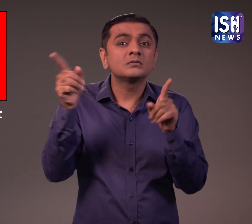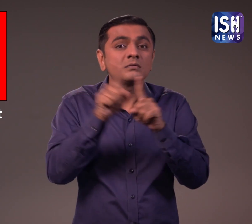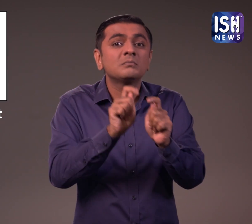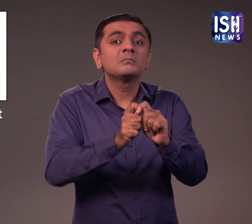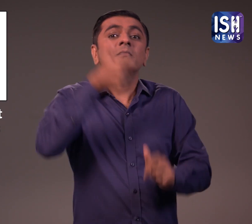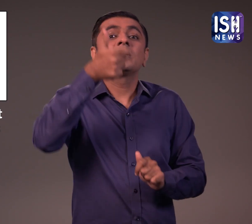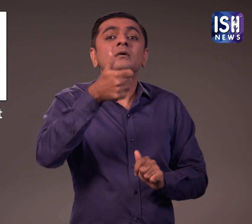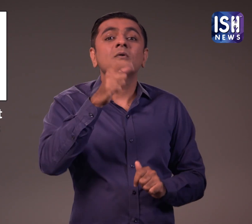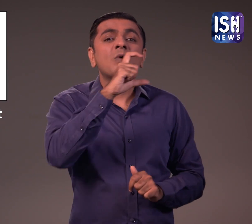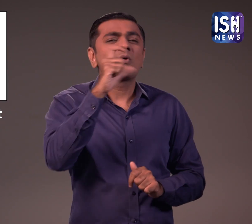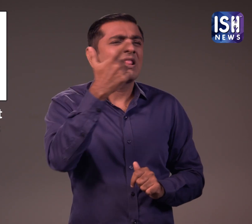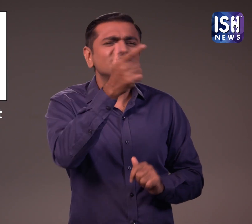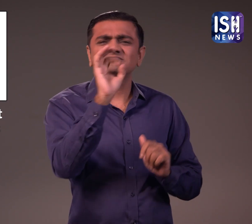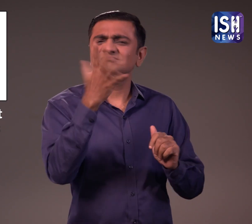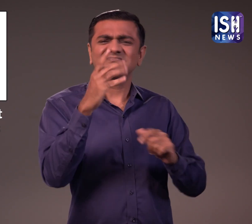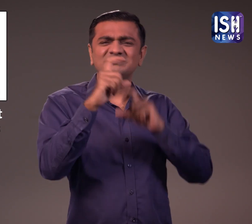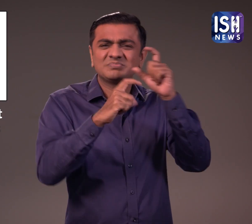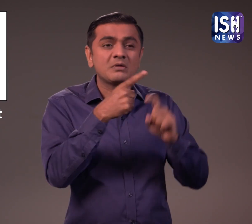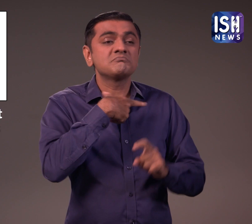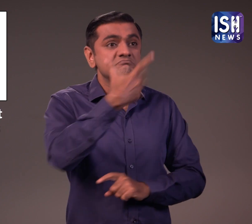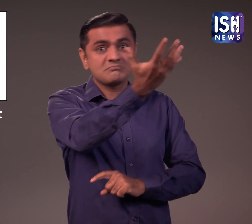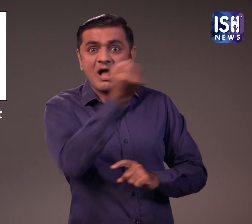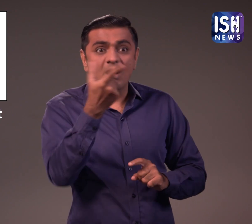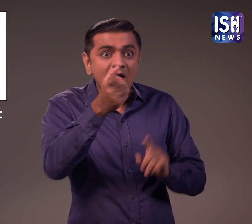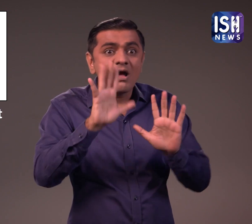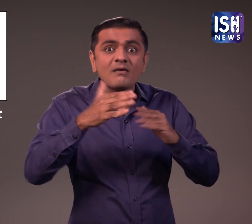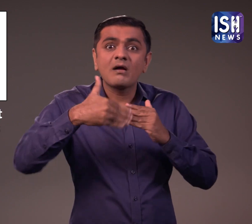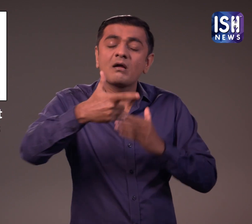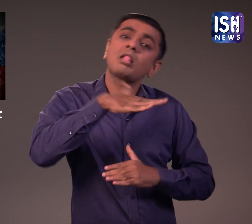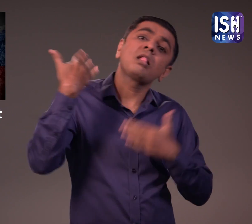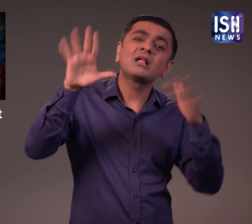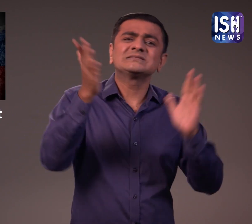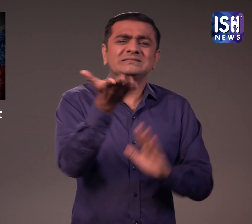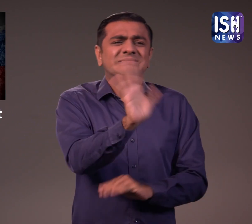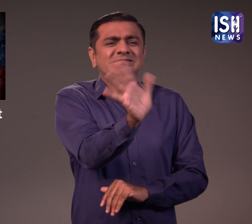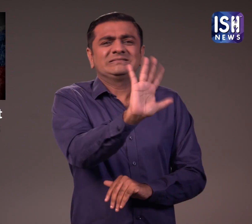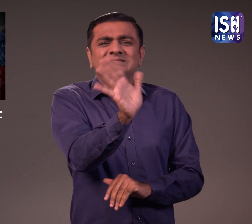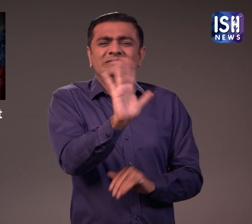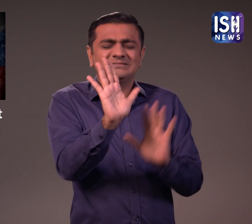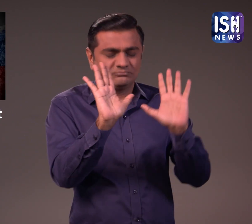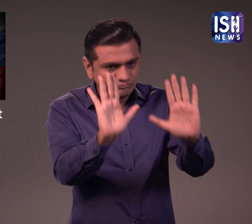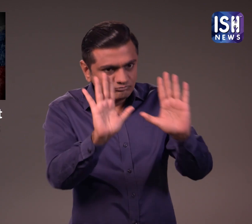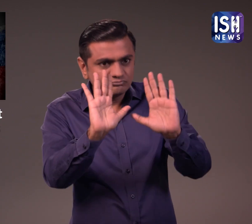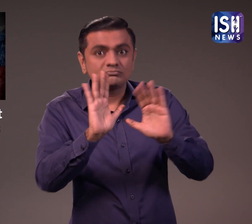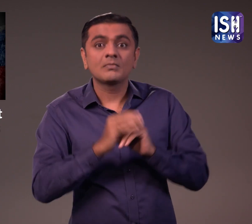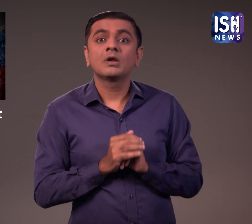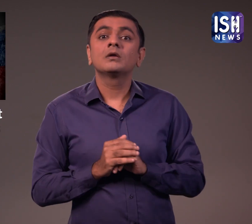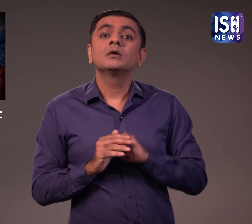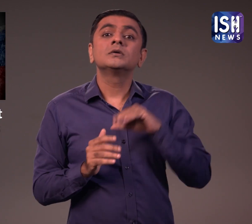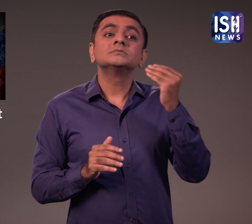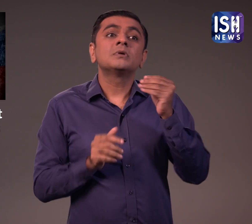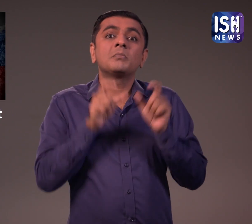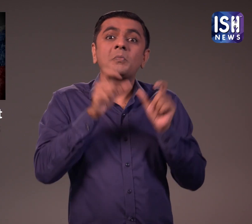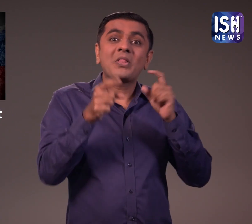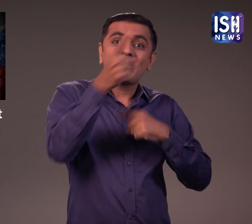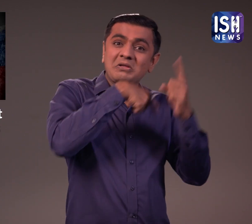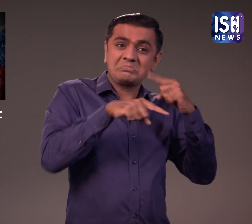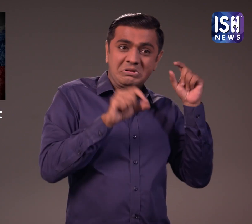काम यदी बे मर जाते है तो ये काम लंबित रह जाएगा मस्क इतनी जल्दी नहीं मर सकते कुछ अन्य